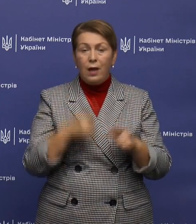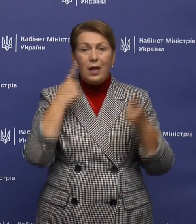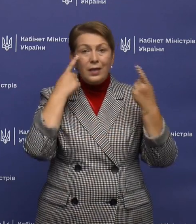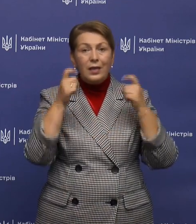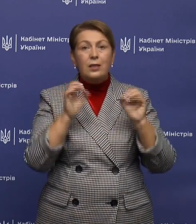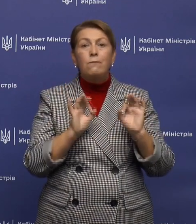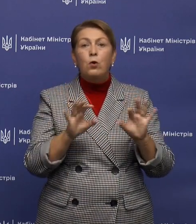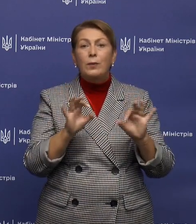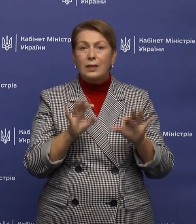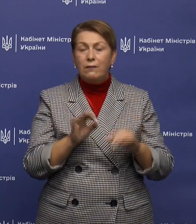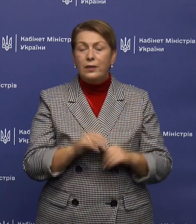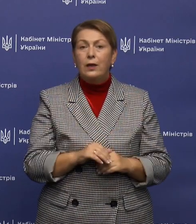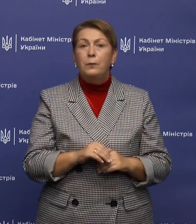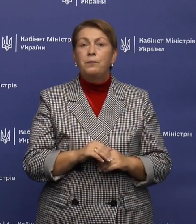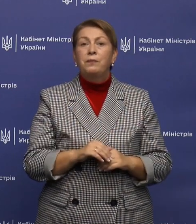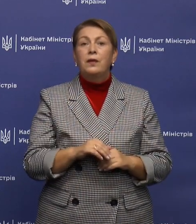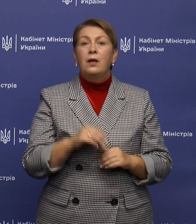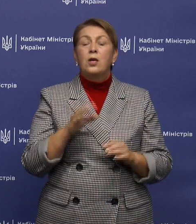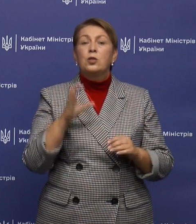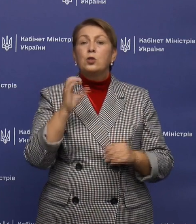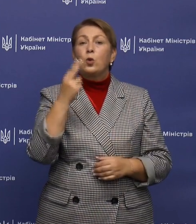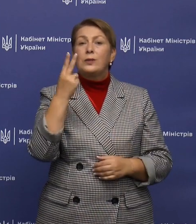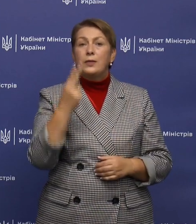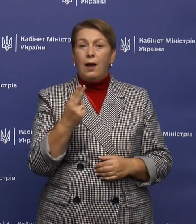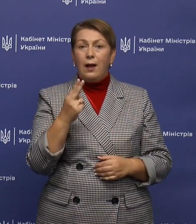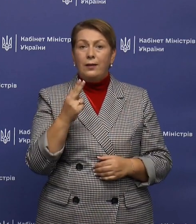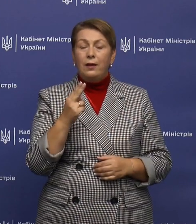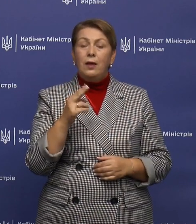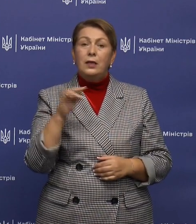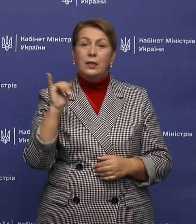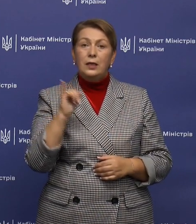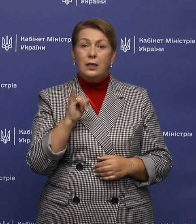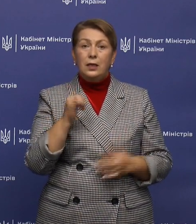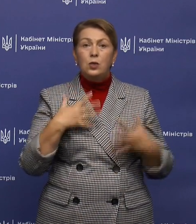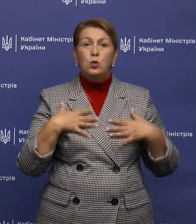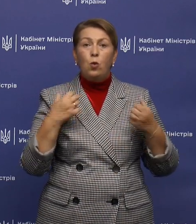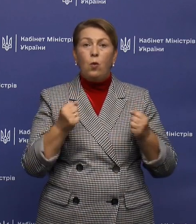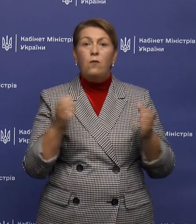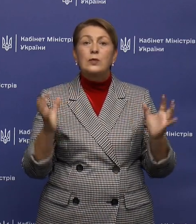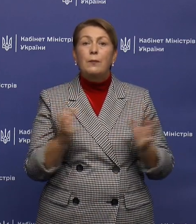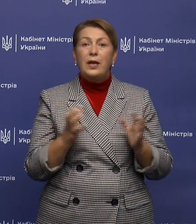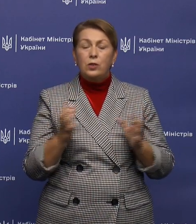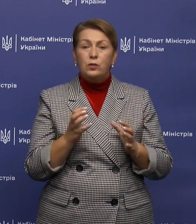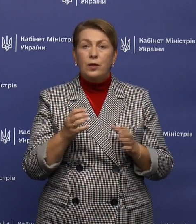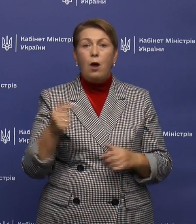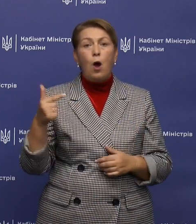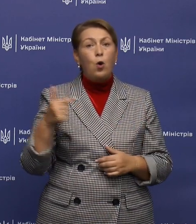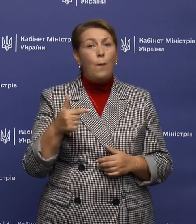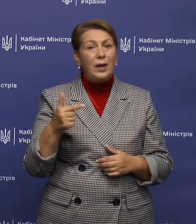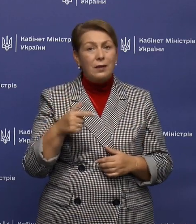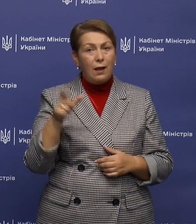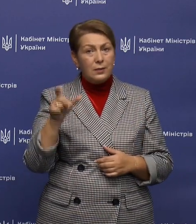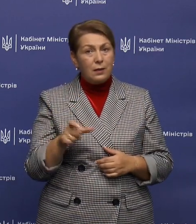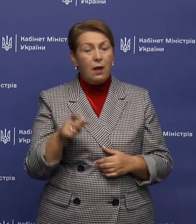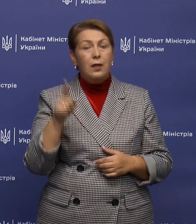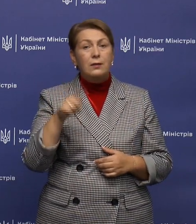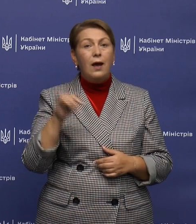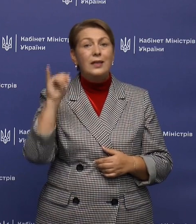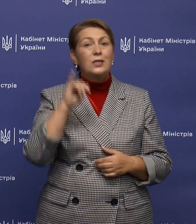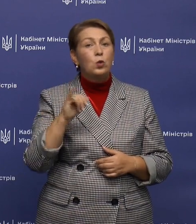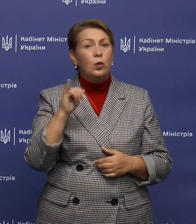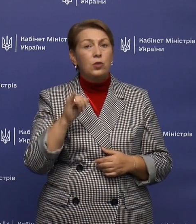інформатична, соціальна і здоровозбережувальна, громадянська та історична,